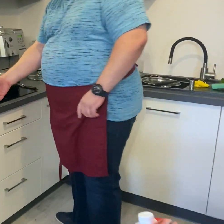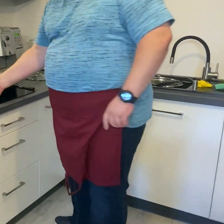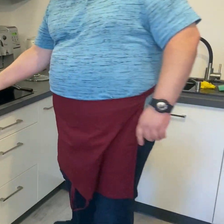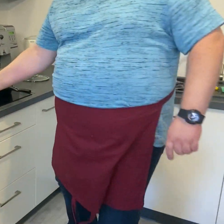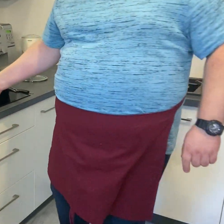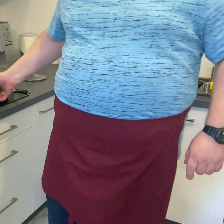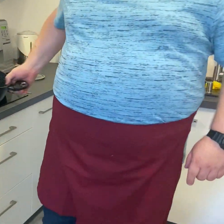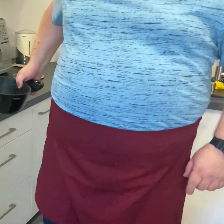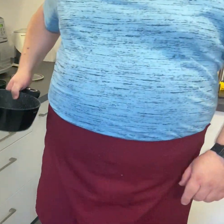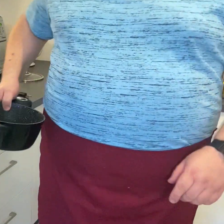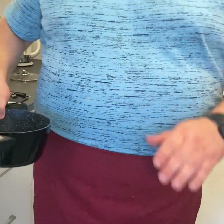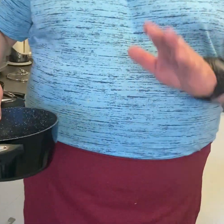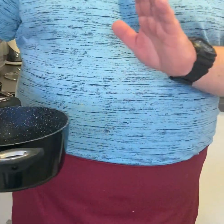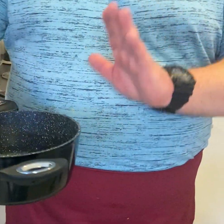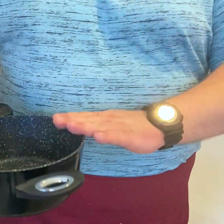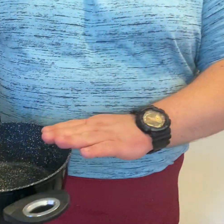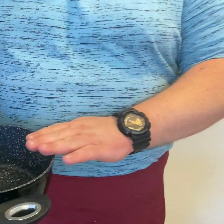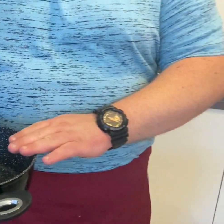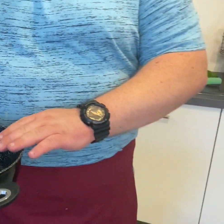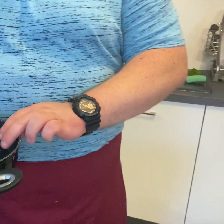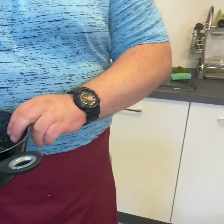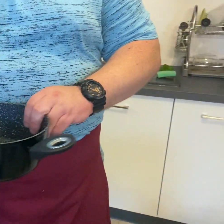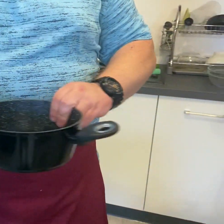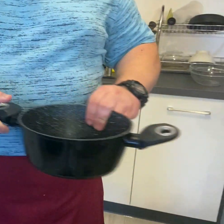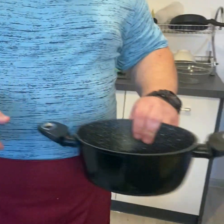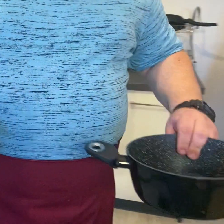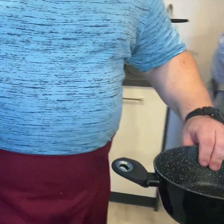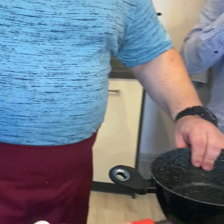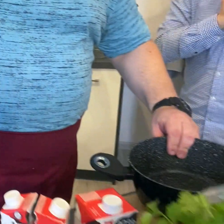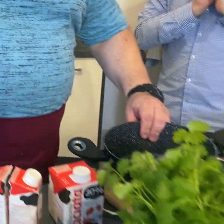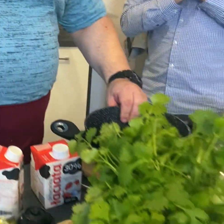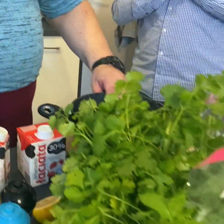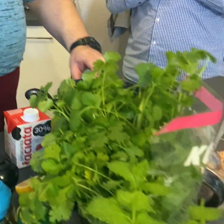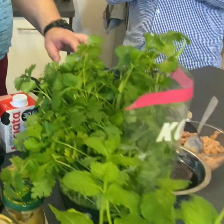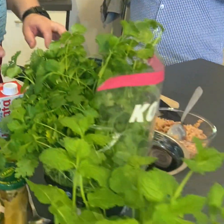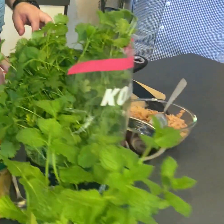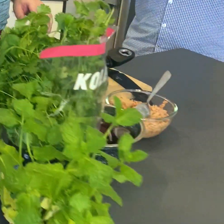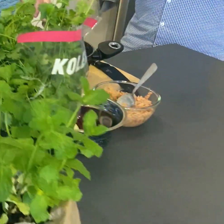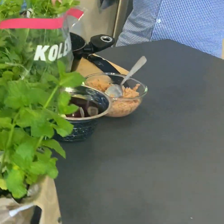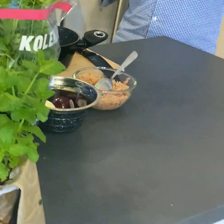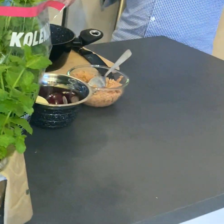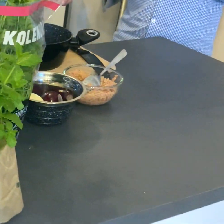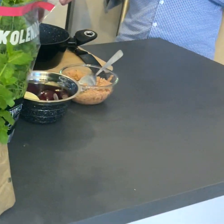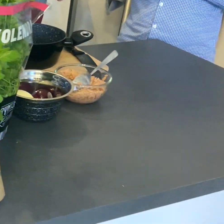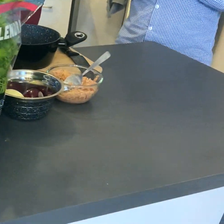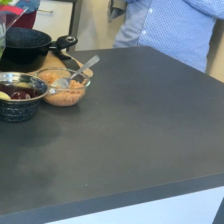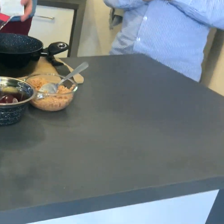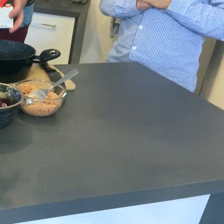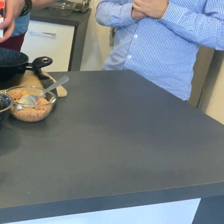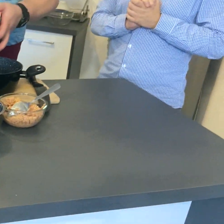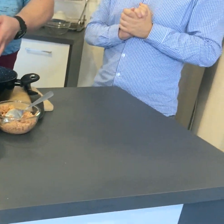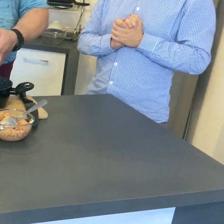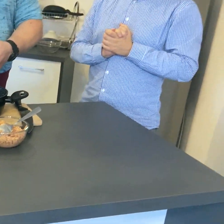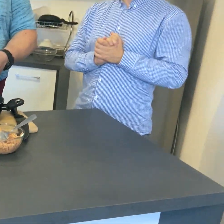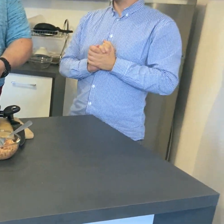Potrzebujemy do garnka przygotować śmietanę. Potrzebujemy około litr